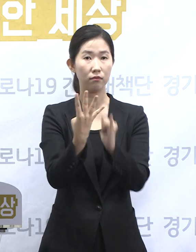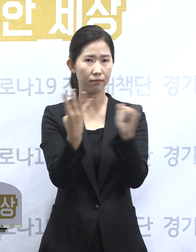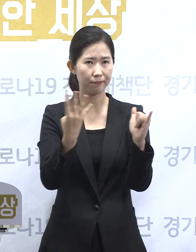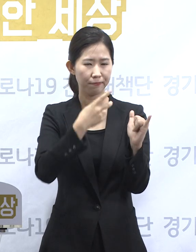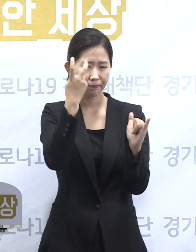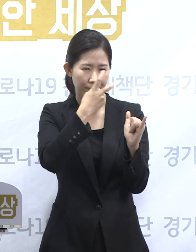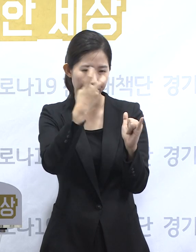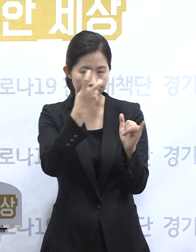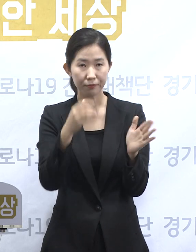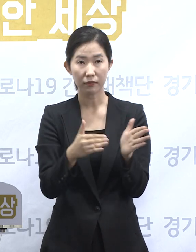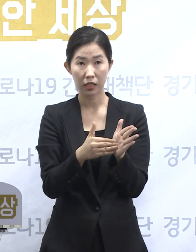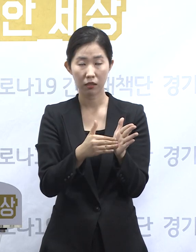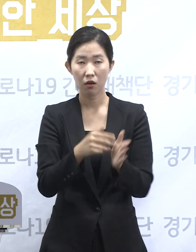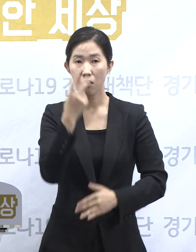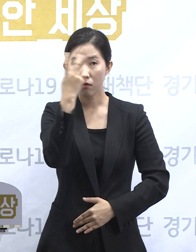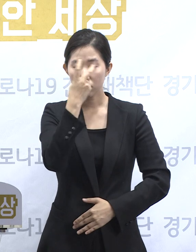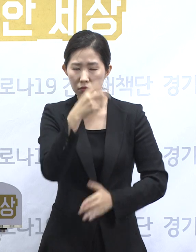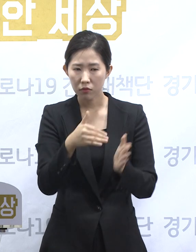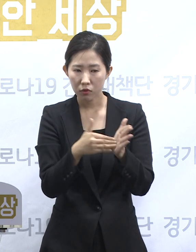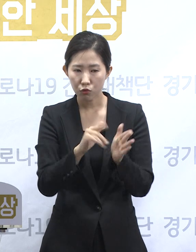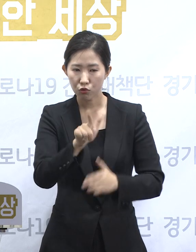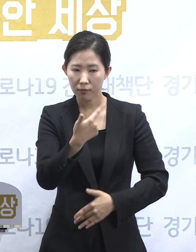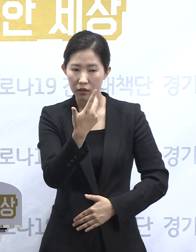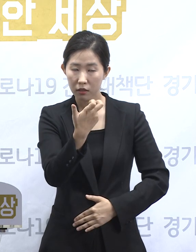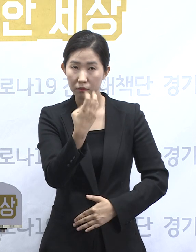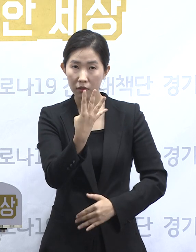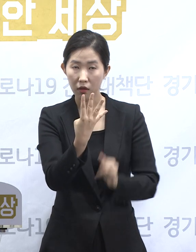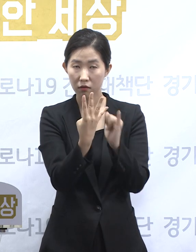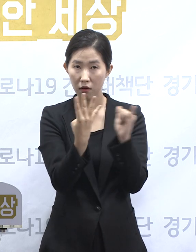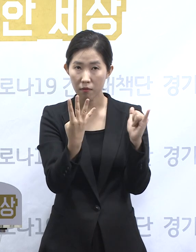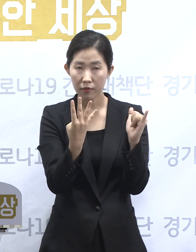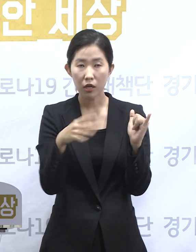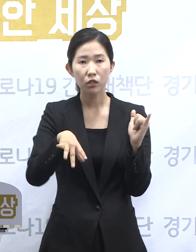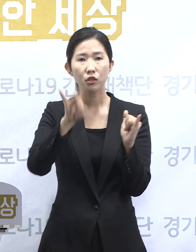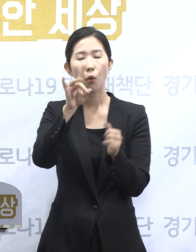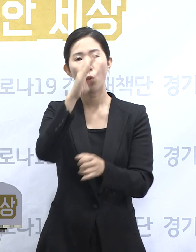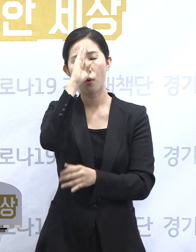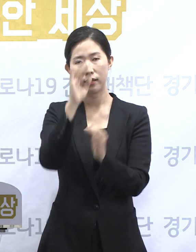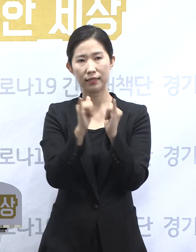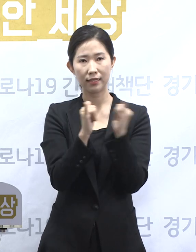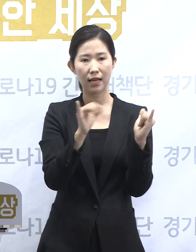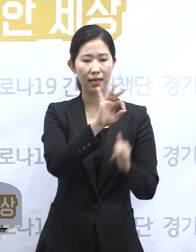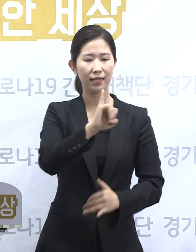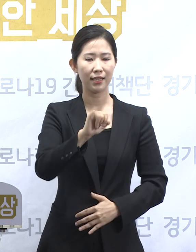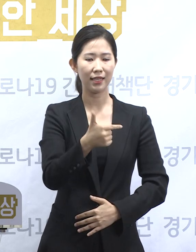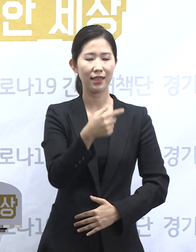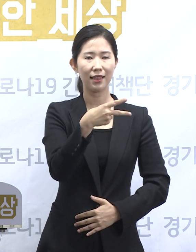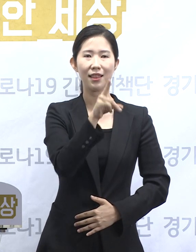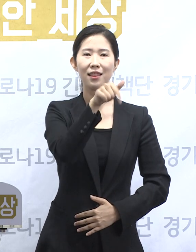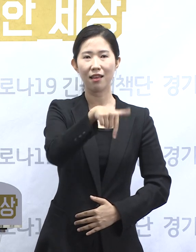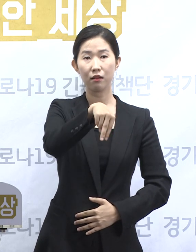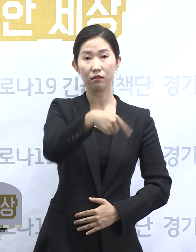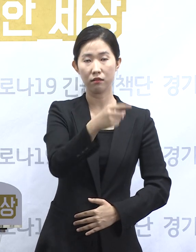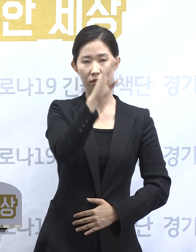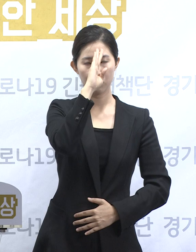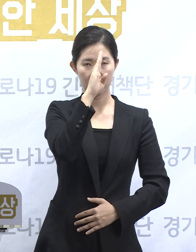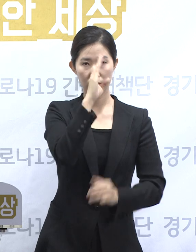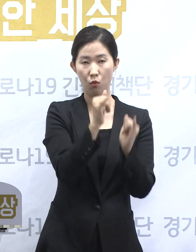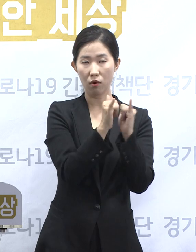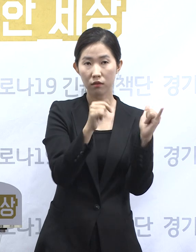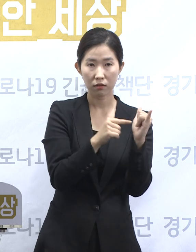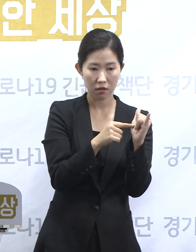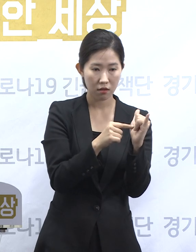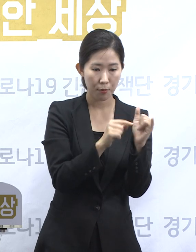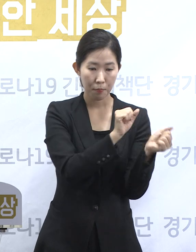674명의 확진자는 첫 환자인 인덱스 환자와 연결된 한 감염 집단을 한 그룹으로